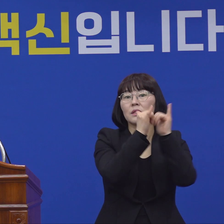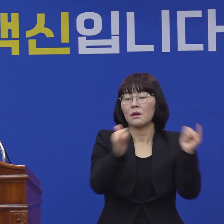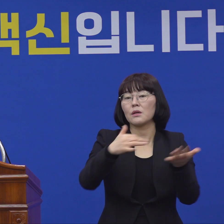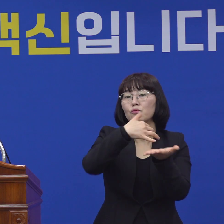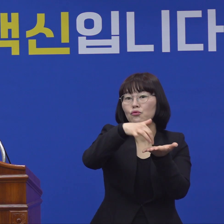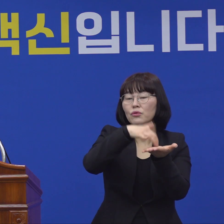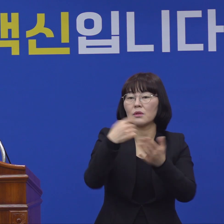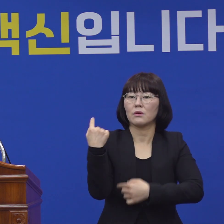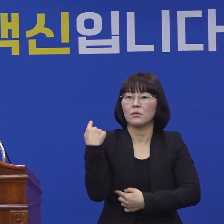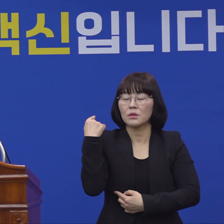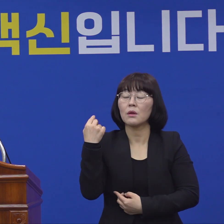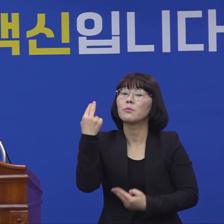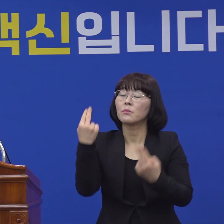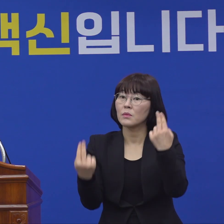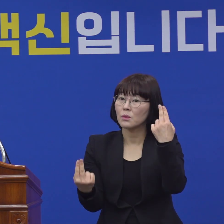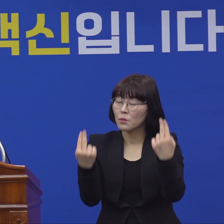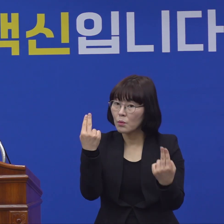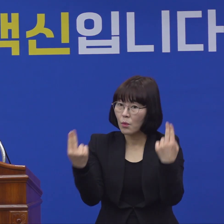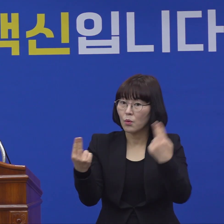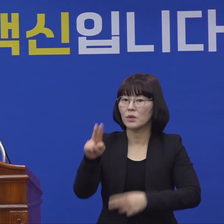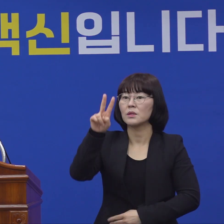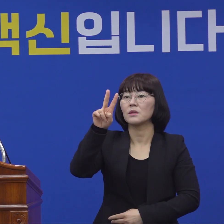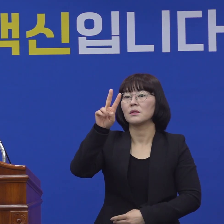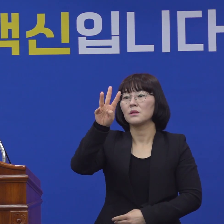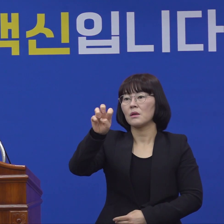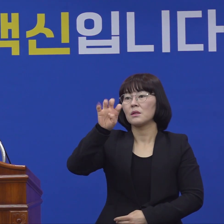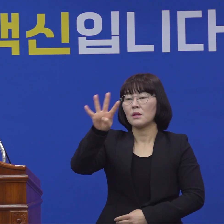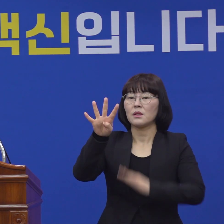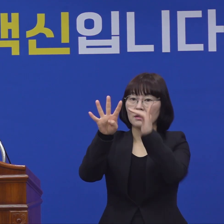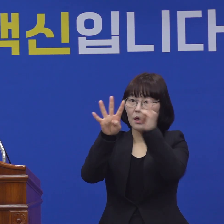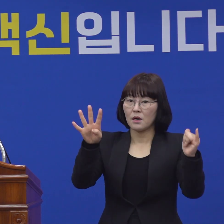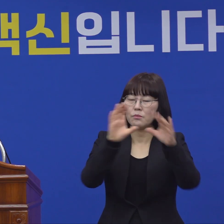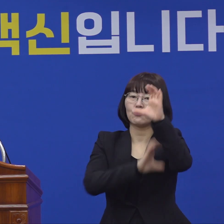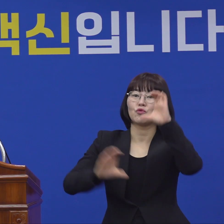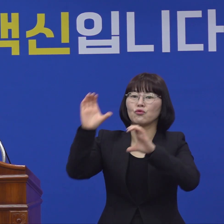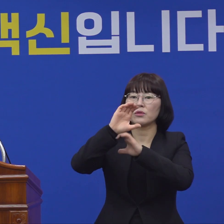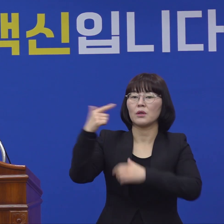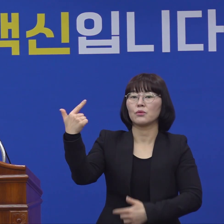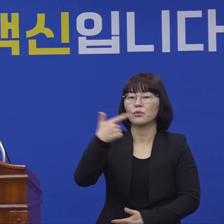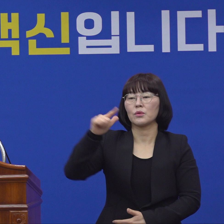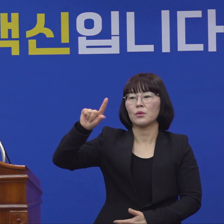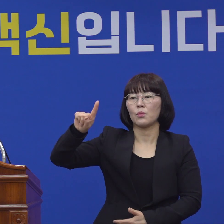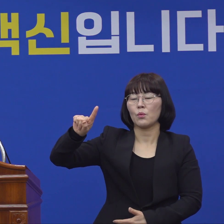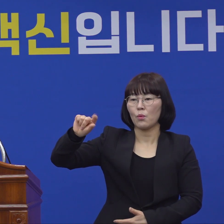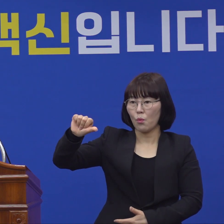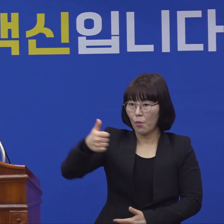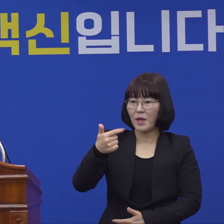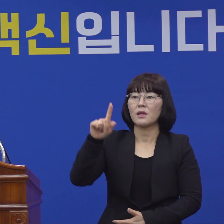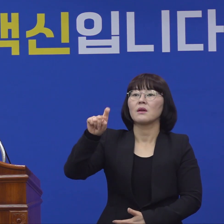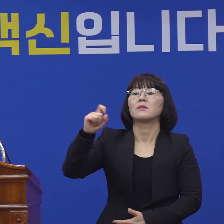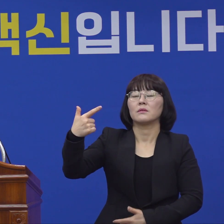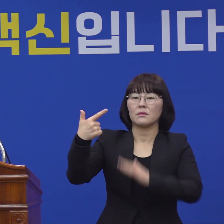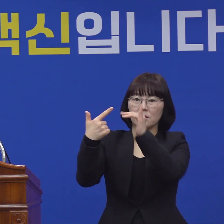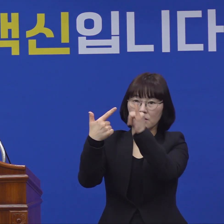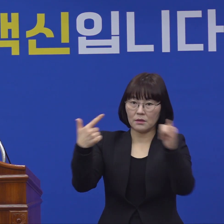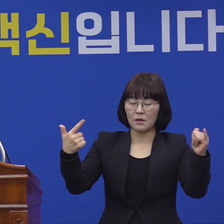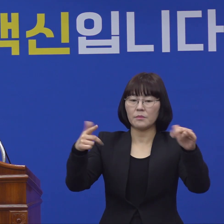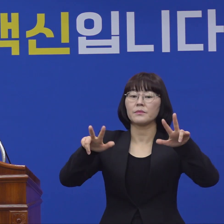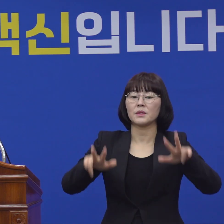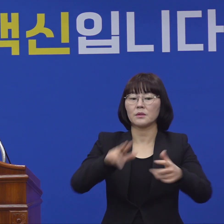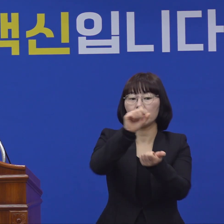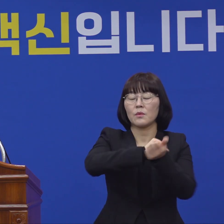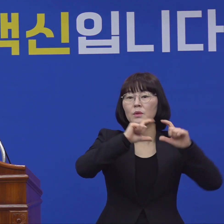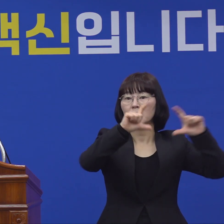전일 같은 시간대 대비 34명이 증가한 6,516명입니다. 현재